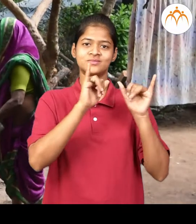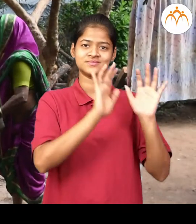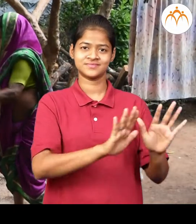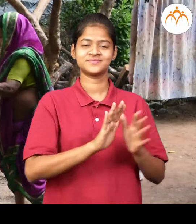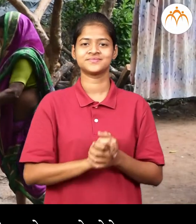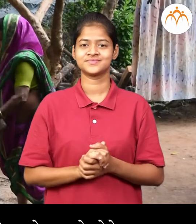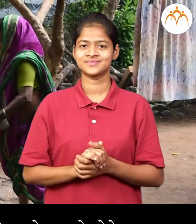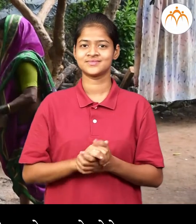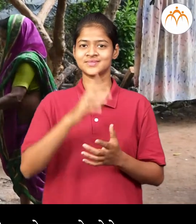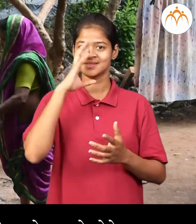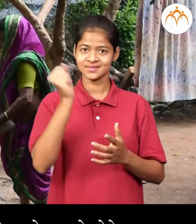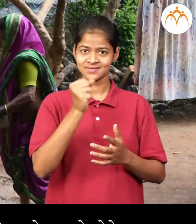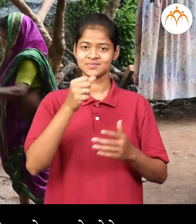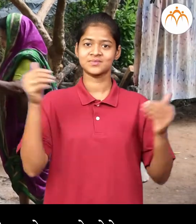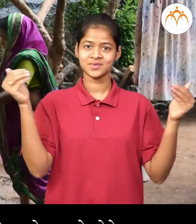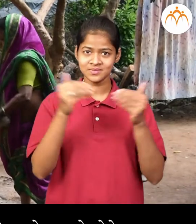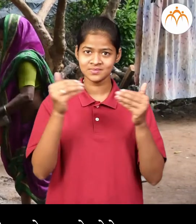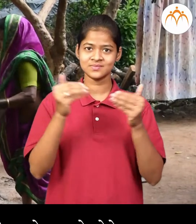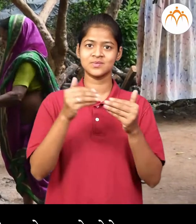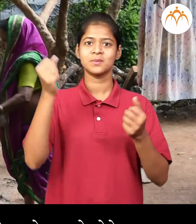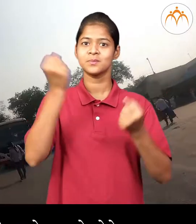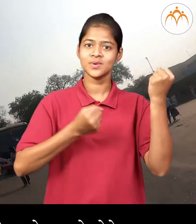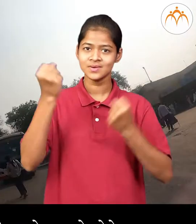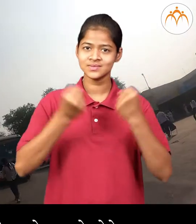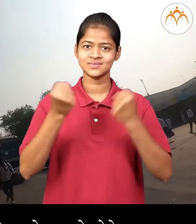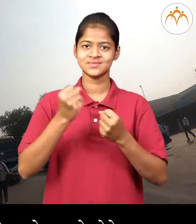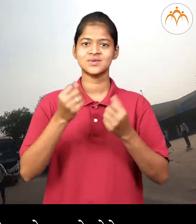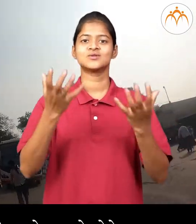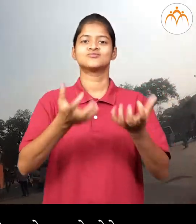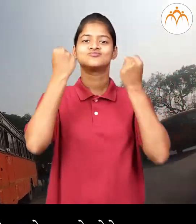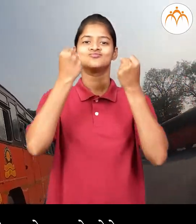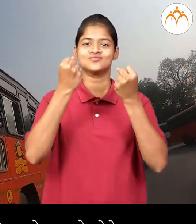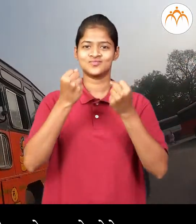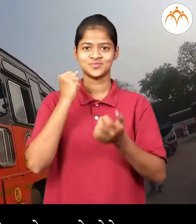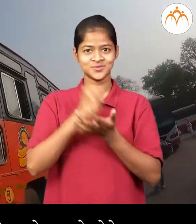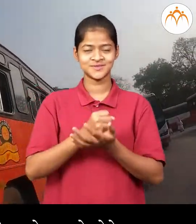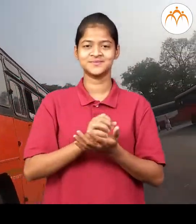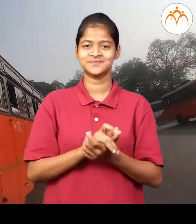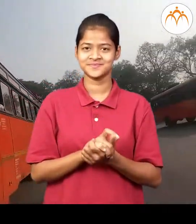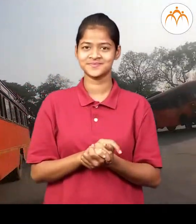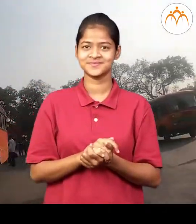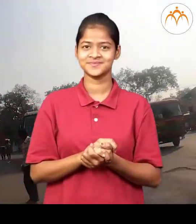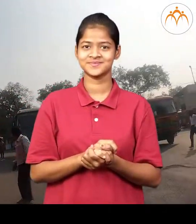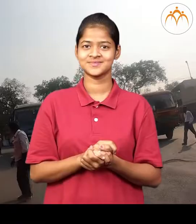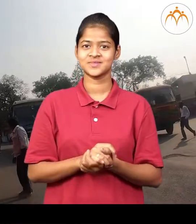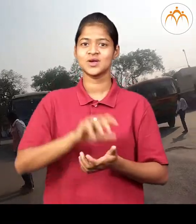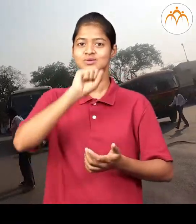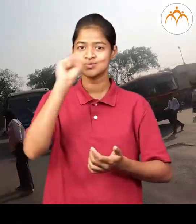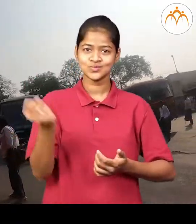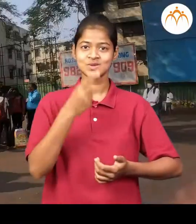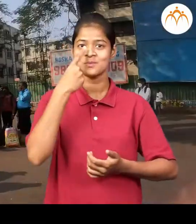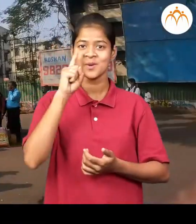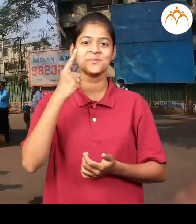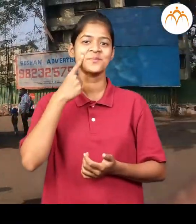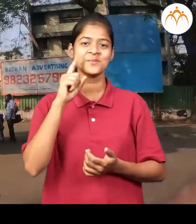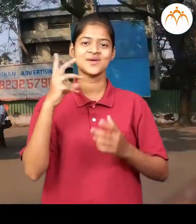आजी अजोबाना भेटन्या सठी बसनी जायचा होता सुमेध आई बाबान